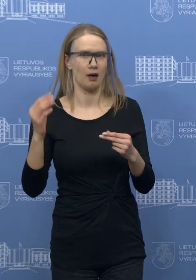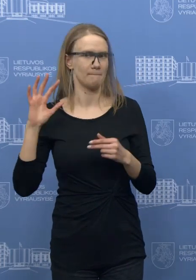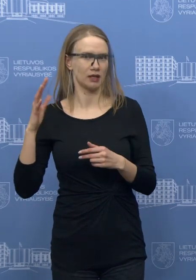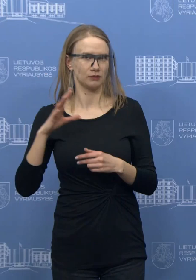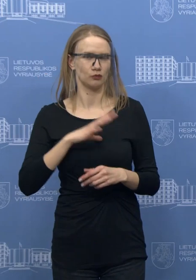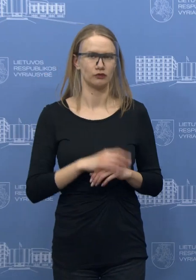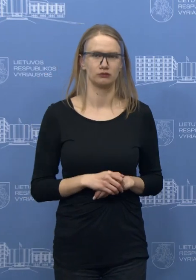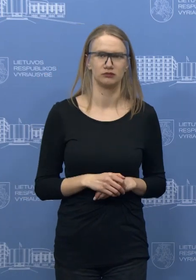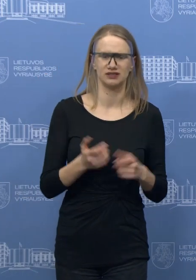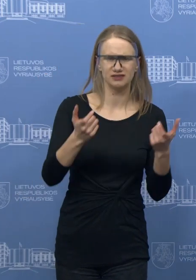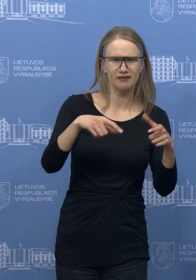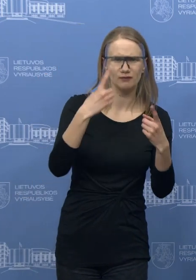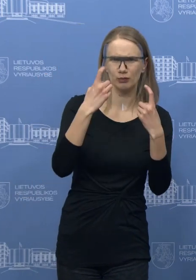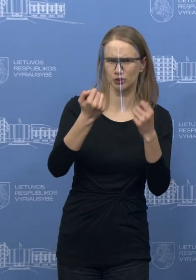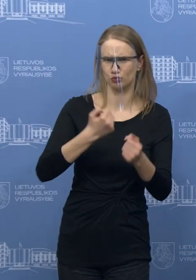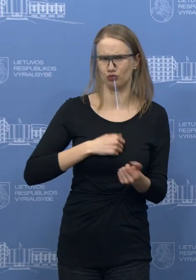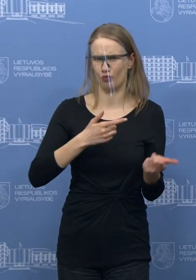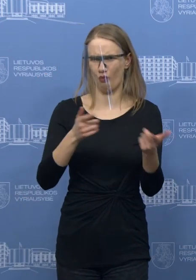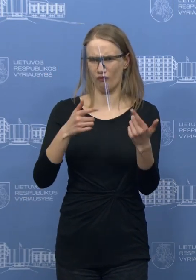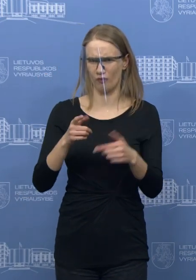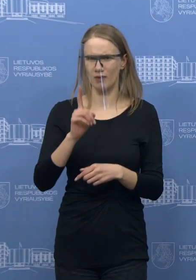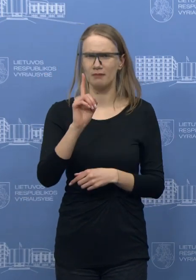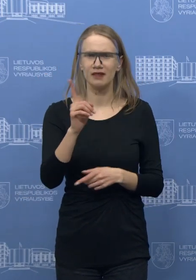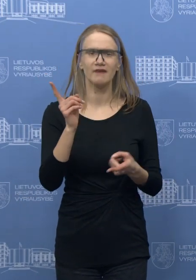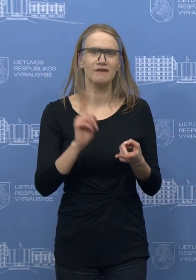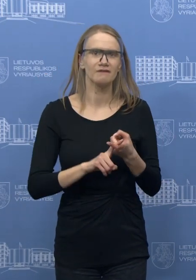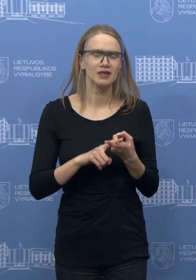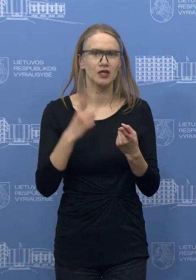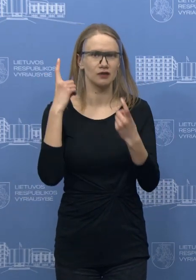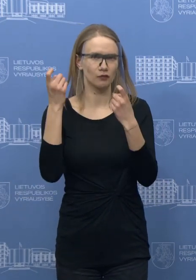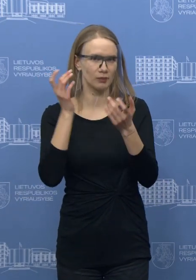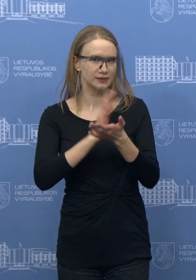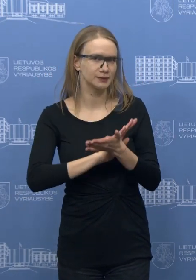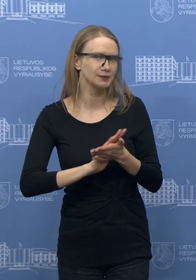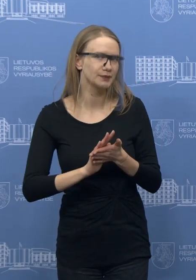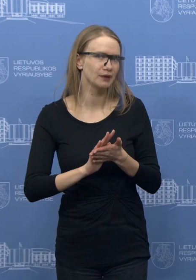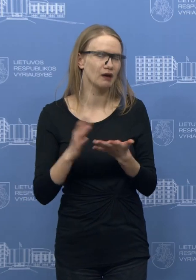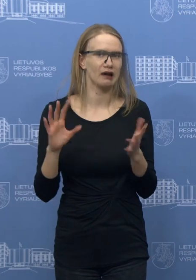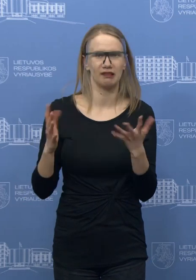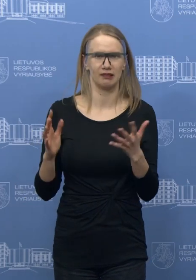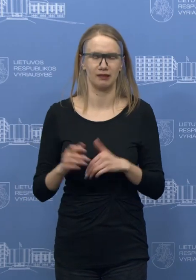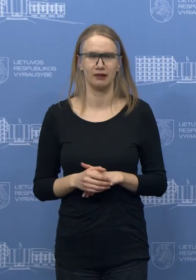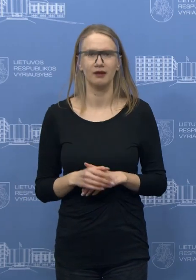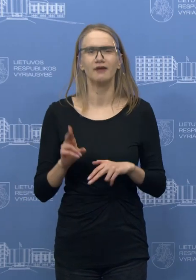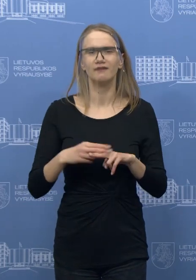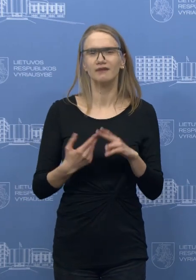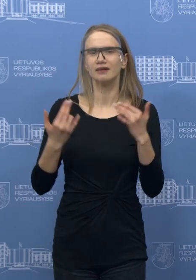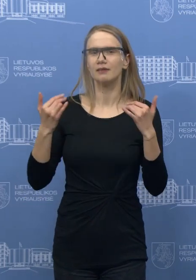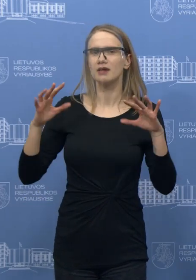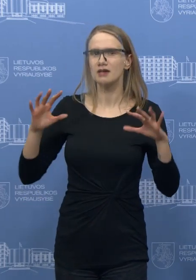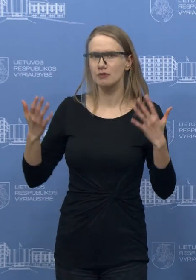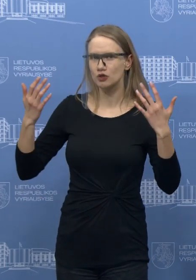Turi tuos duomenės, tik tai yra, kalbam apie jų patikimumą. Kokia yra patikimiai ar nepatikyti duomenys, tačiau pradėjusi funkcionuoti